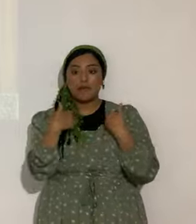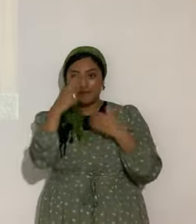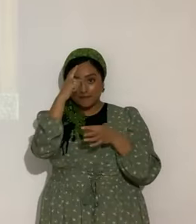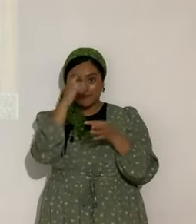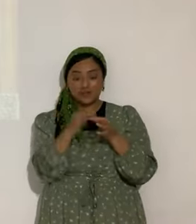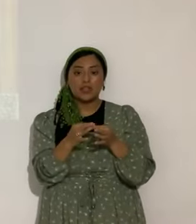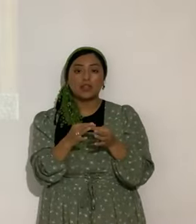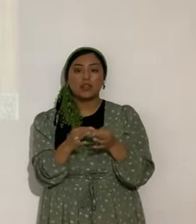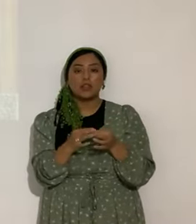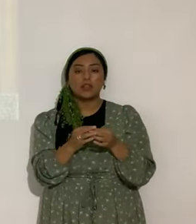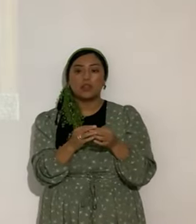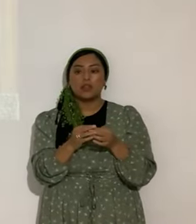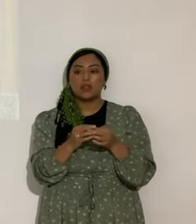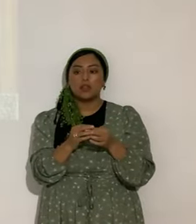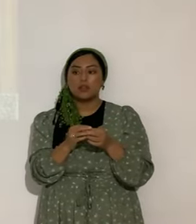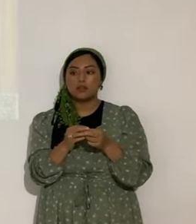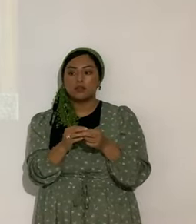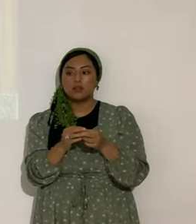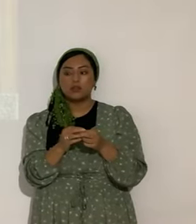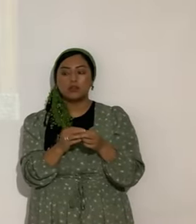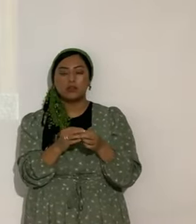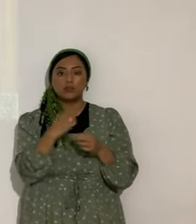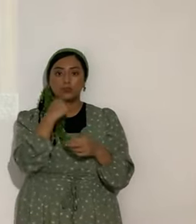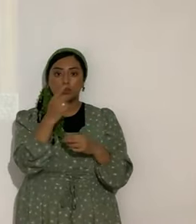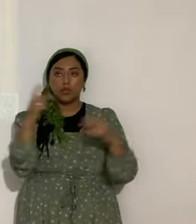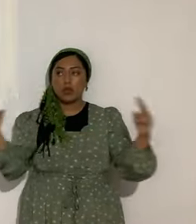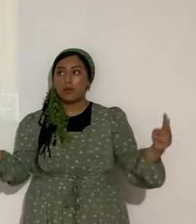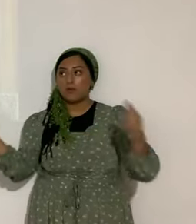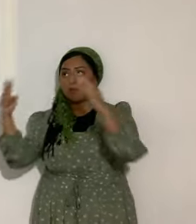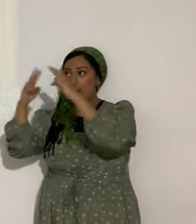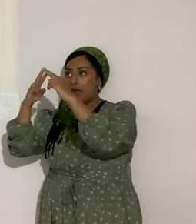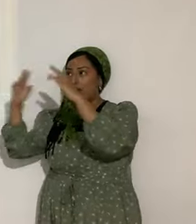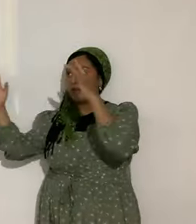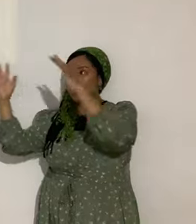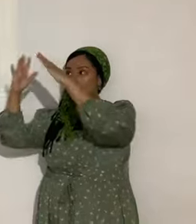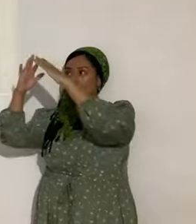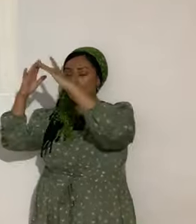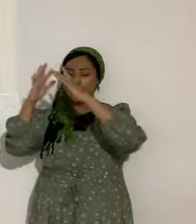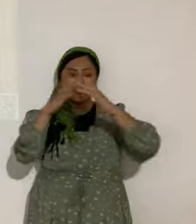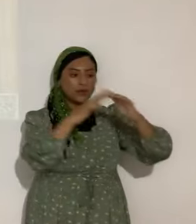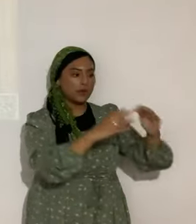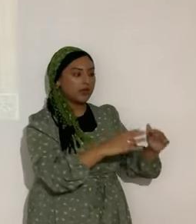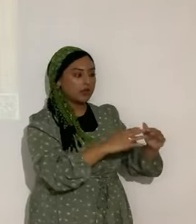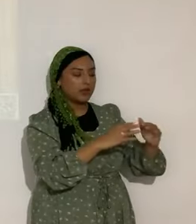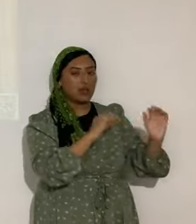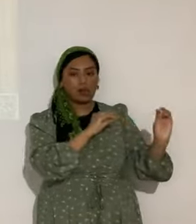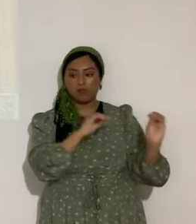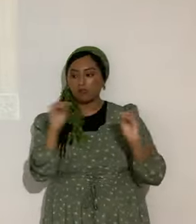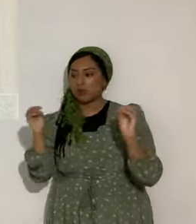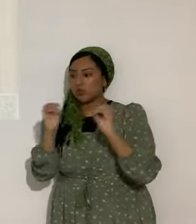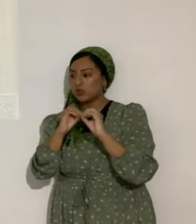de mostaza. Dirías a ese monte. Pásate de aquí. Allá. Y se pasará. Y nada. Será imposible.